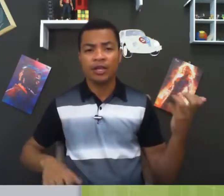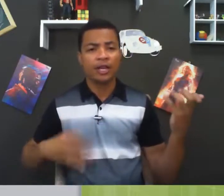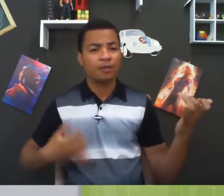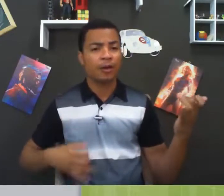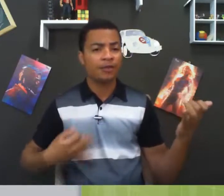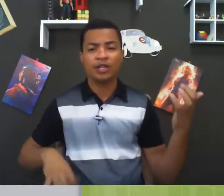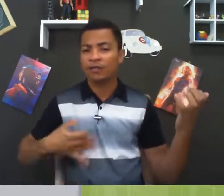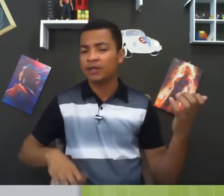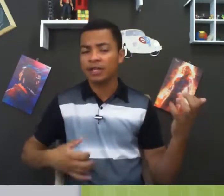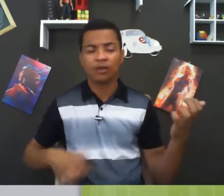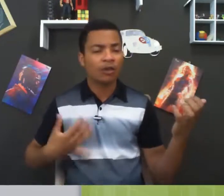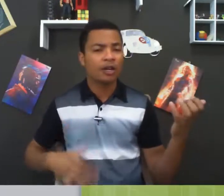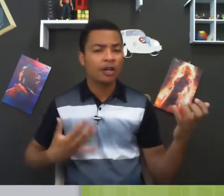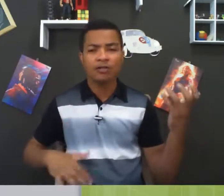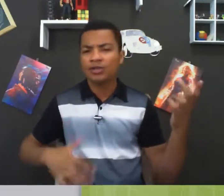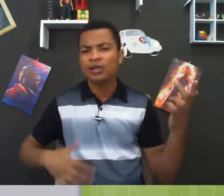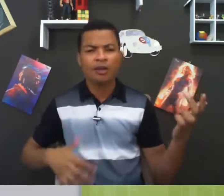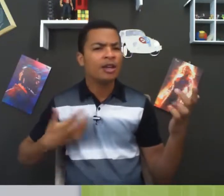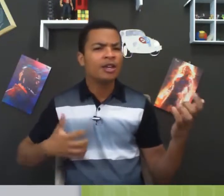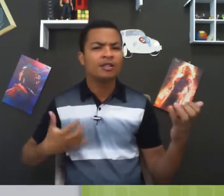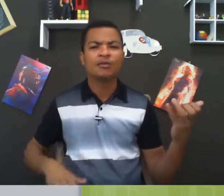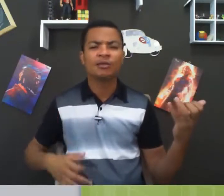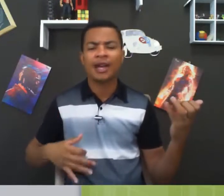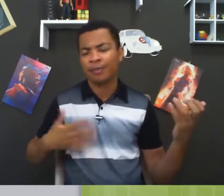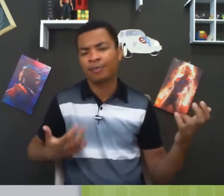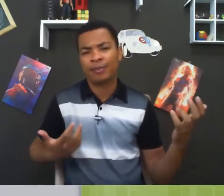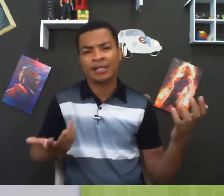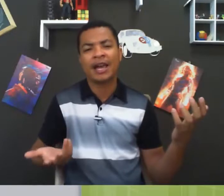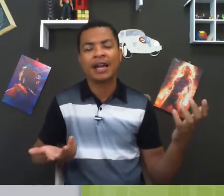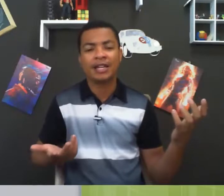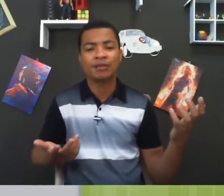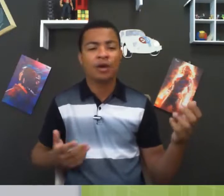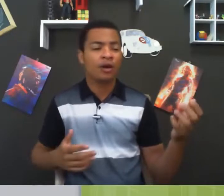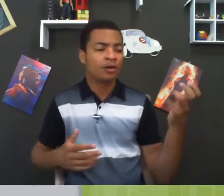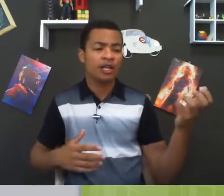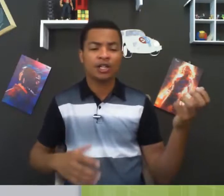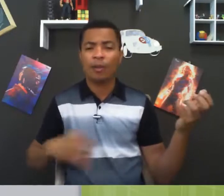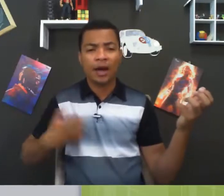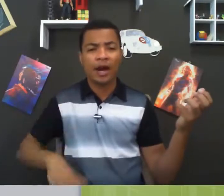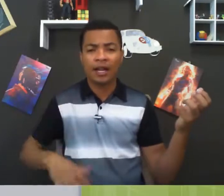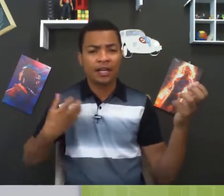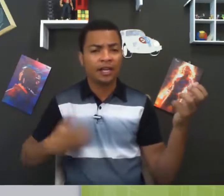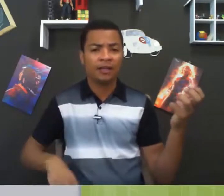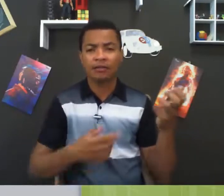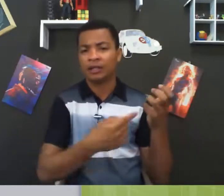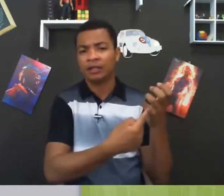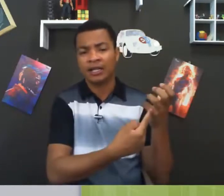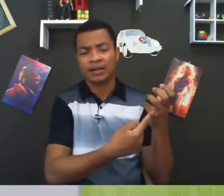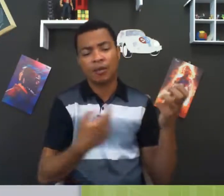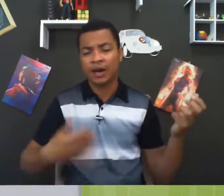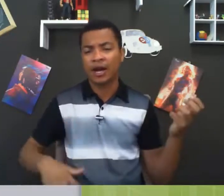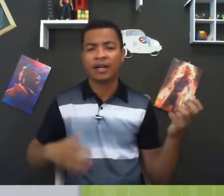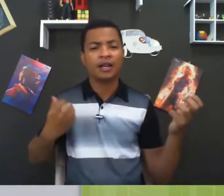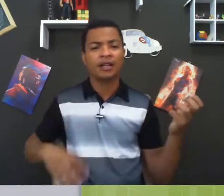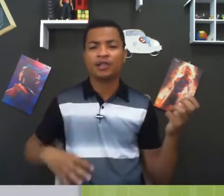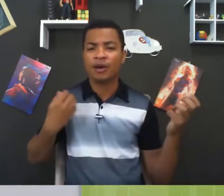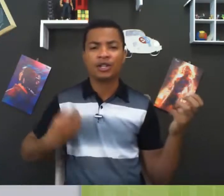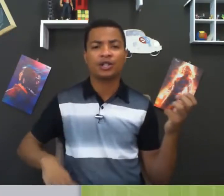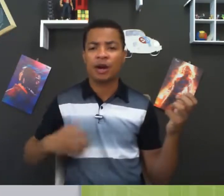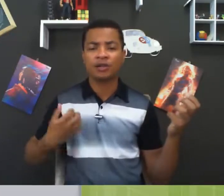dedos para fingir que você está tocando, sim mesmo, passa realismo. Ou você deixa a mão parada aqui, nessa mão parada, e só mexe debaixo